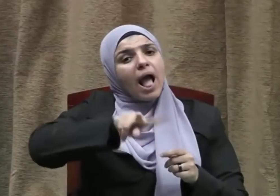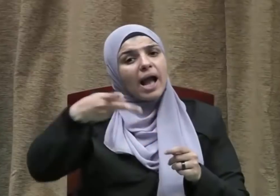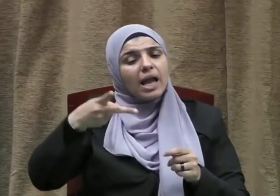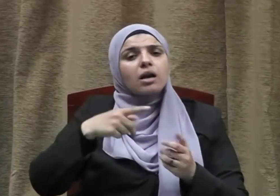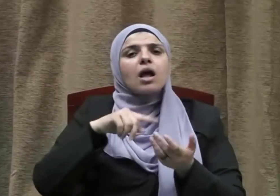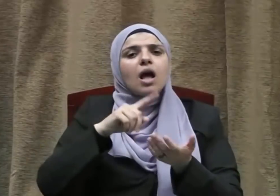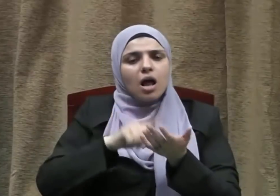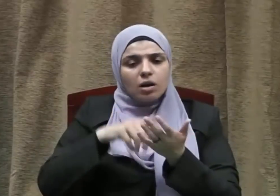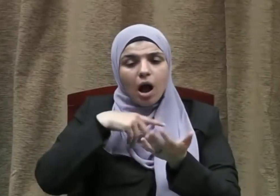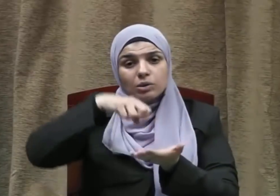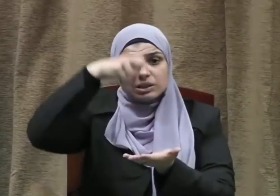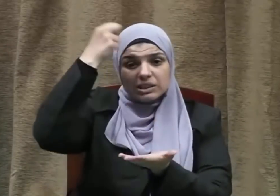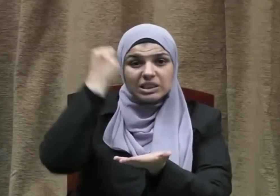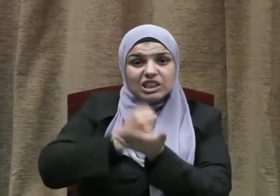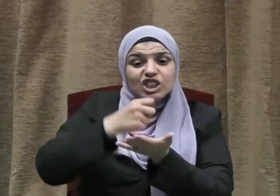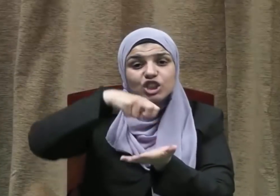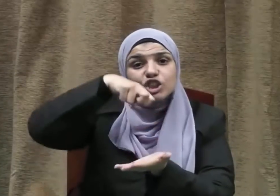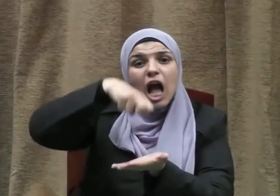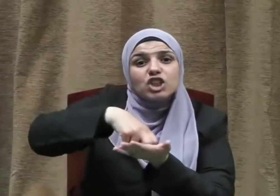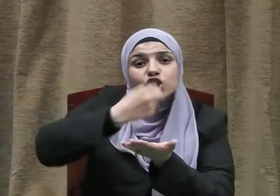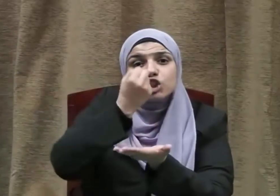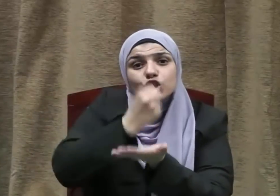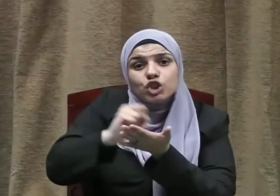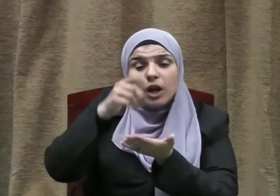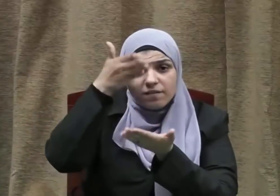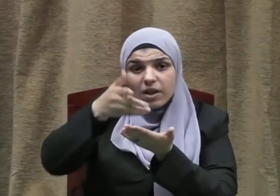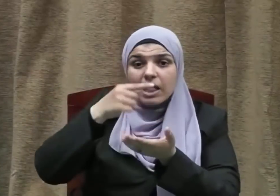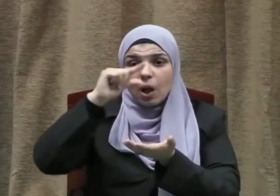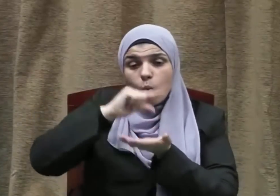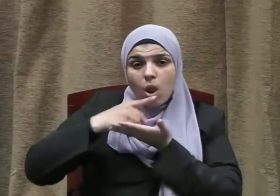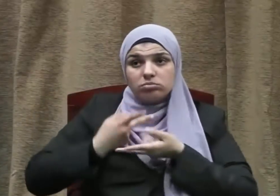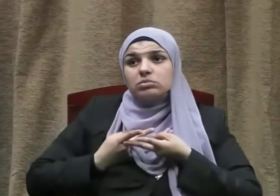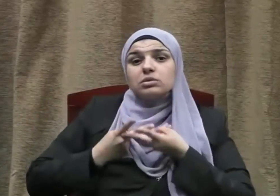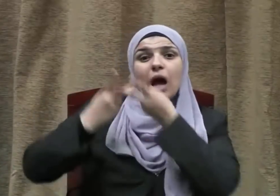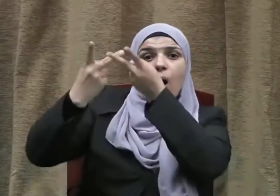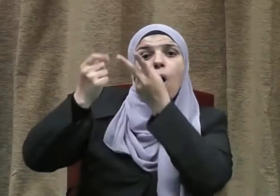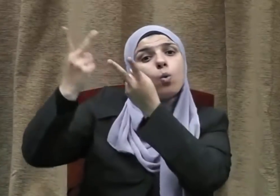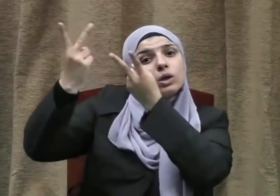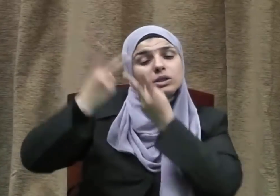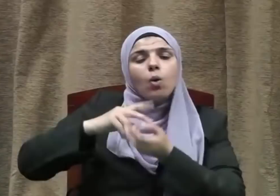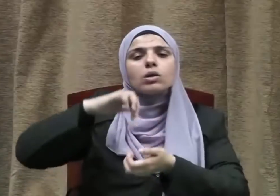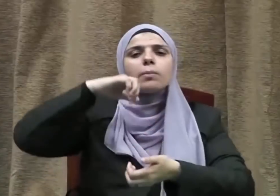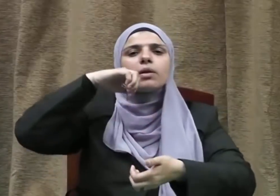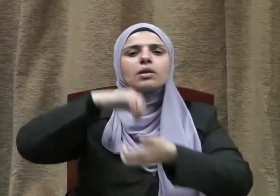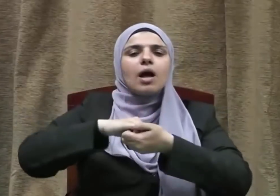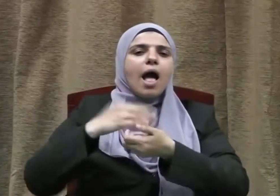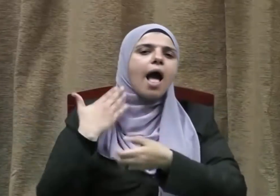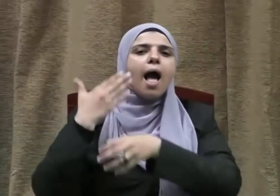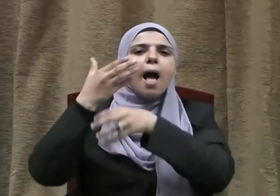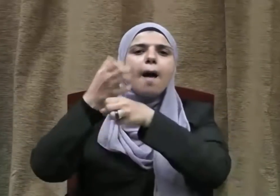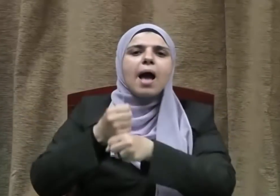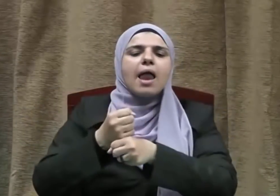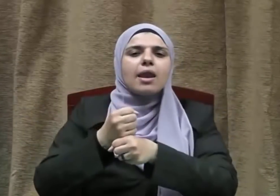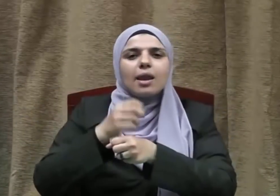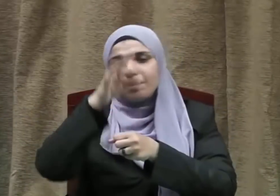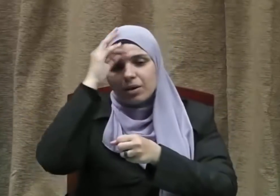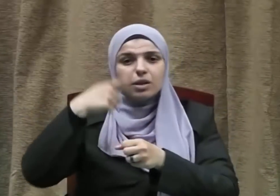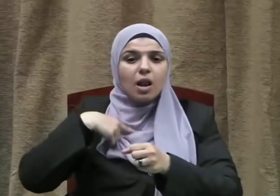أم من غيرها فإن التأشيرة التي تمنحها هذه الدولة له كعهد أمان